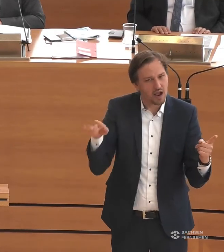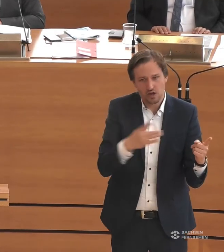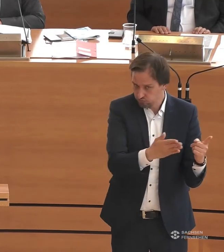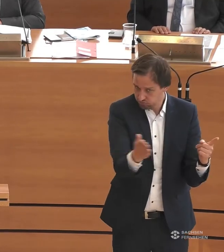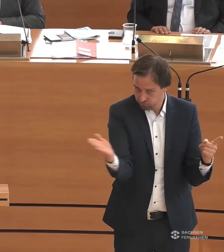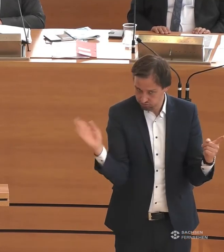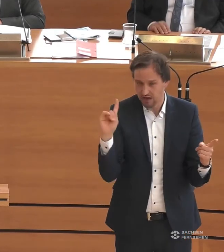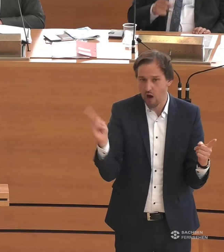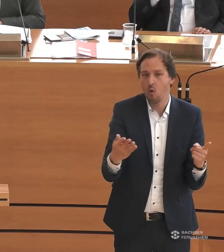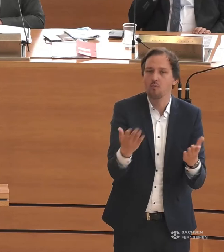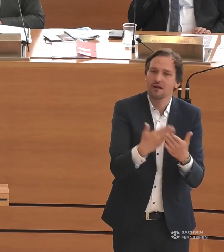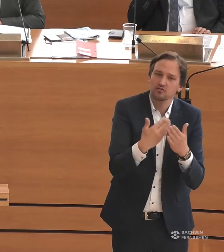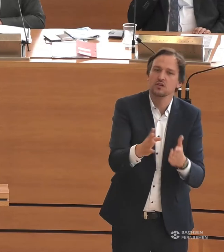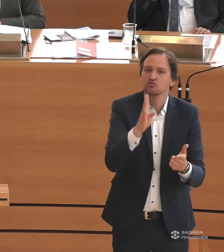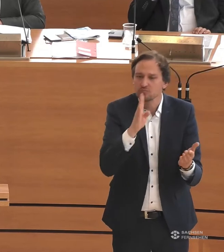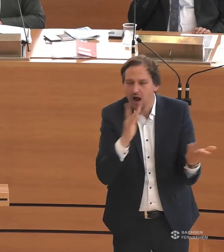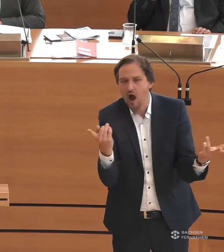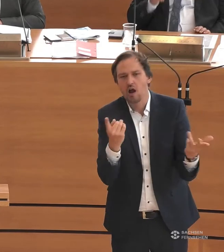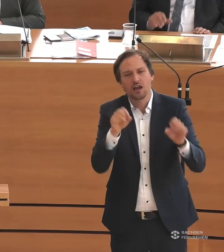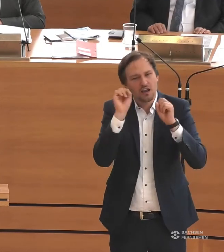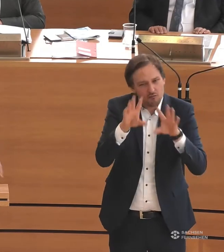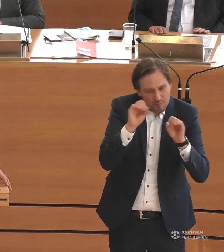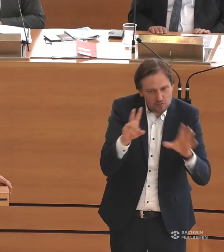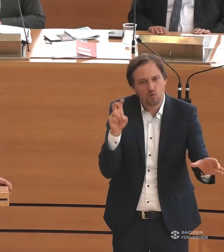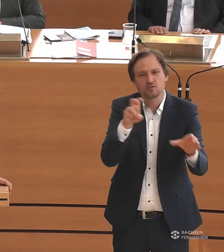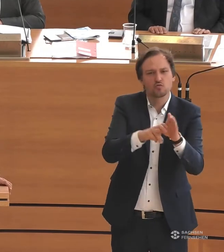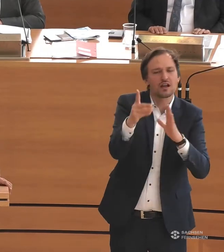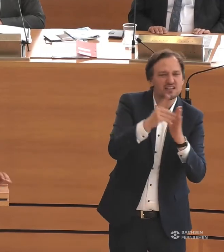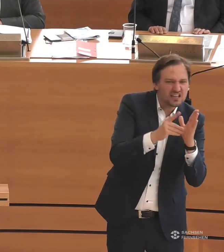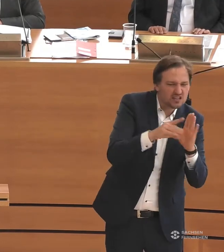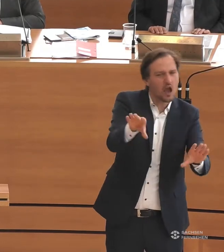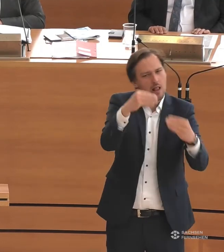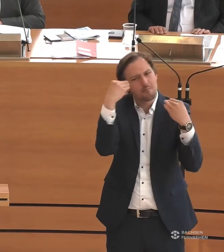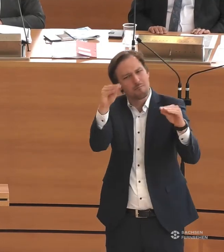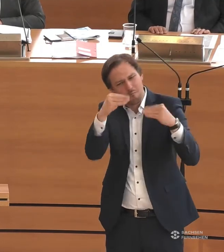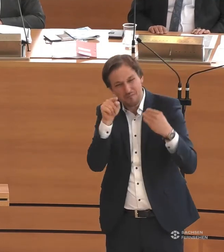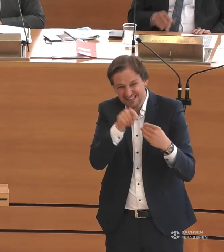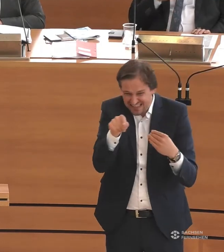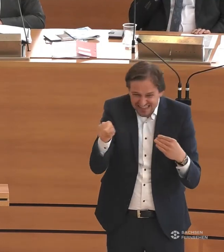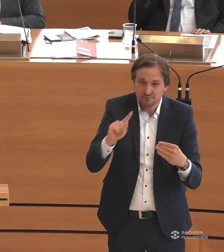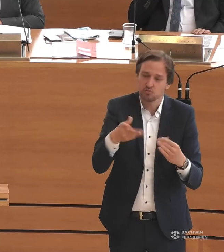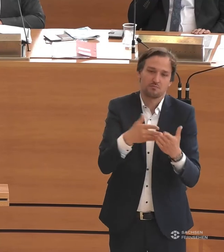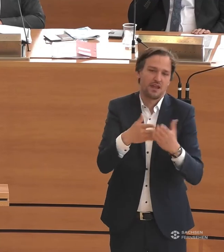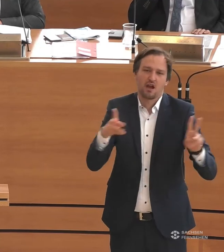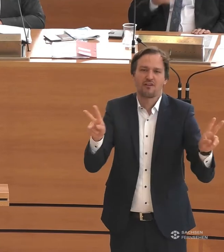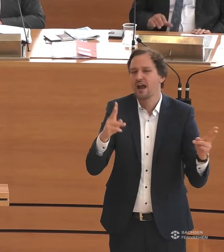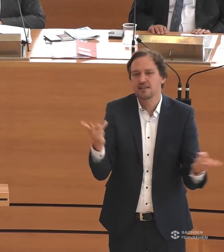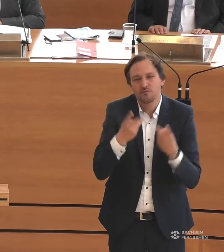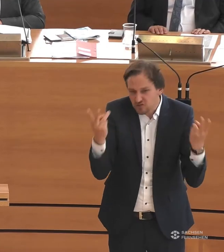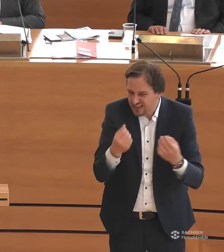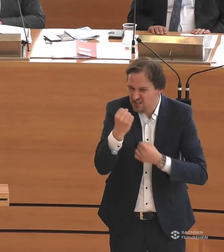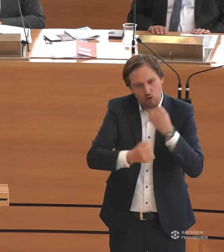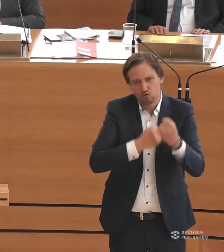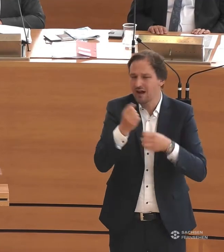im Bereich der Sprache, im Bereich der Zugänglichkeit zu Informationen, auch im digitalen Zeitalter und im digitalen Kontext. Ich glaube, das ist die große